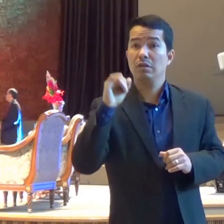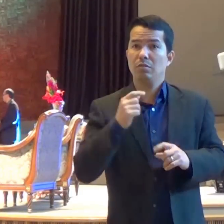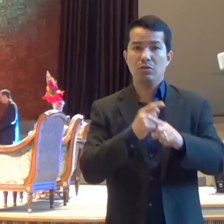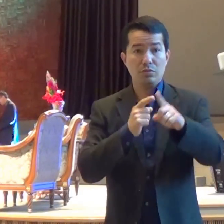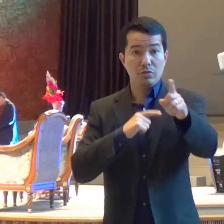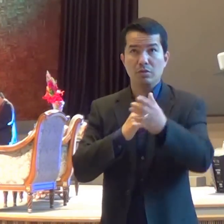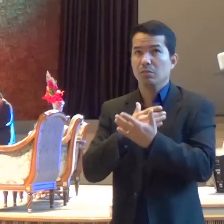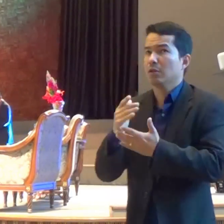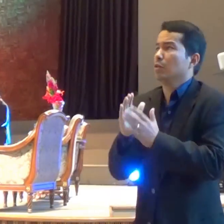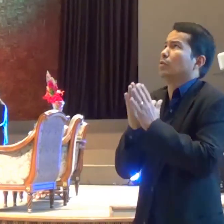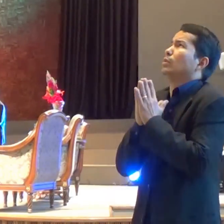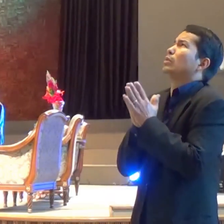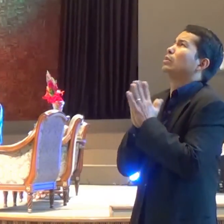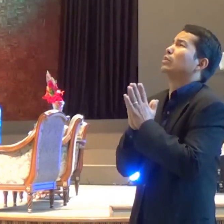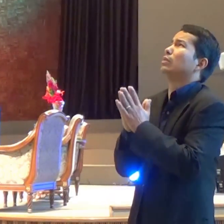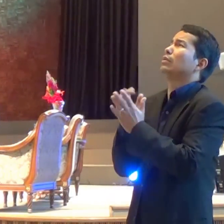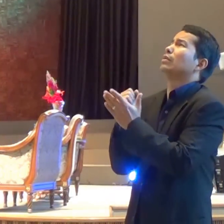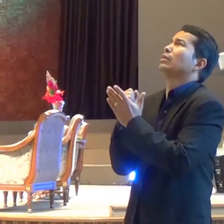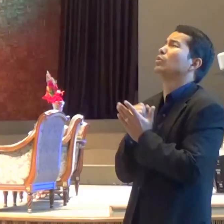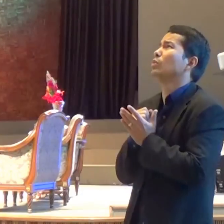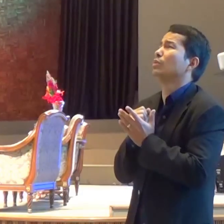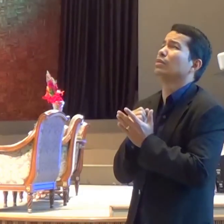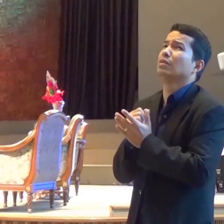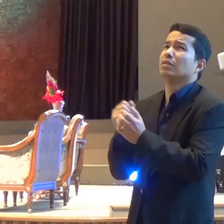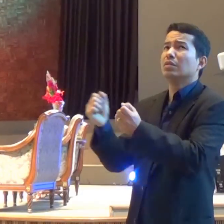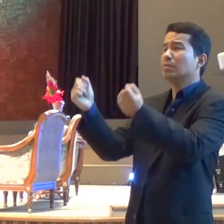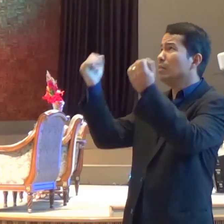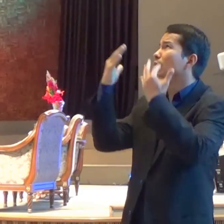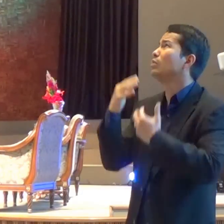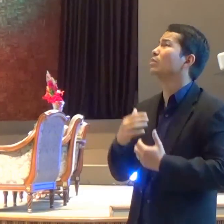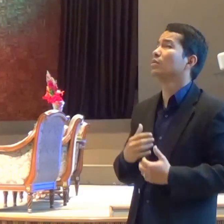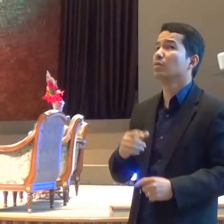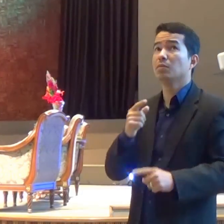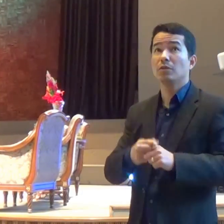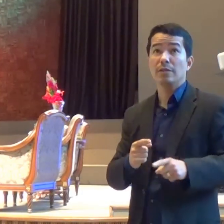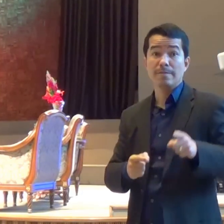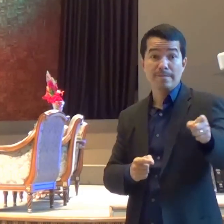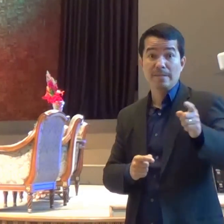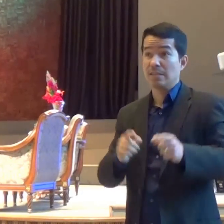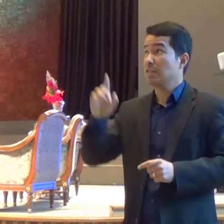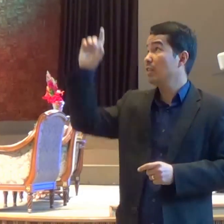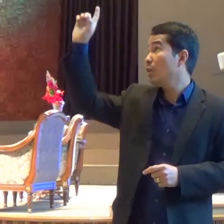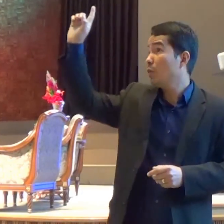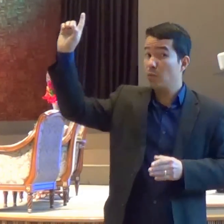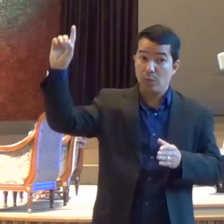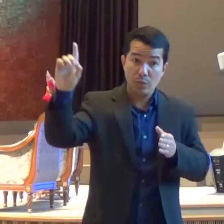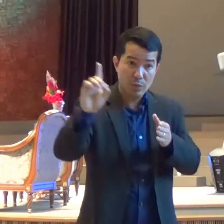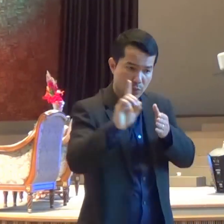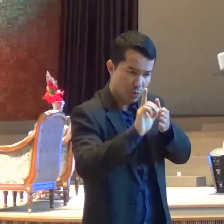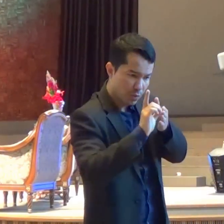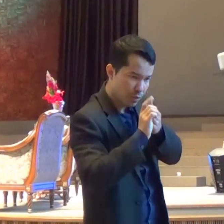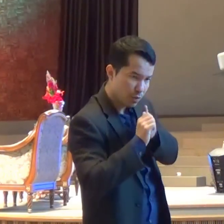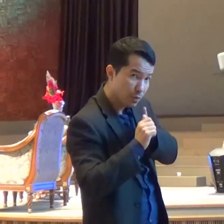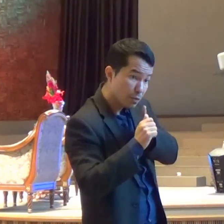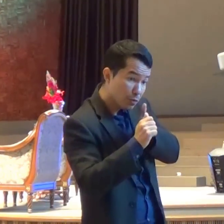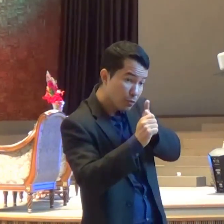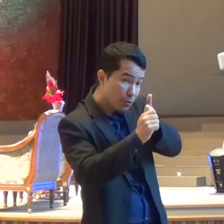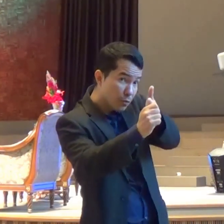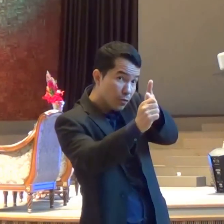Vou derramar poder libertador Vou segurar na tua mão Para que esses processos aconteçam